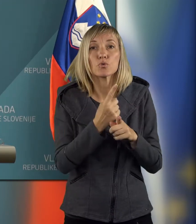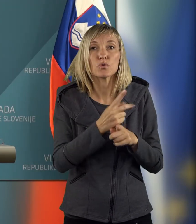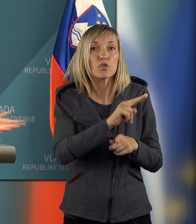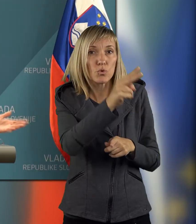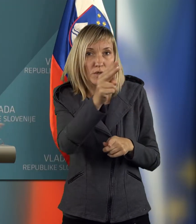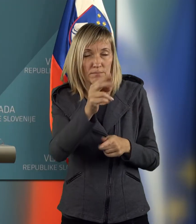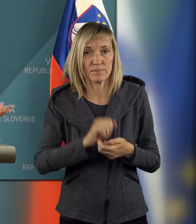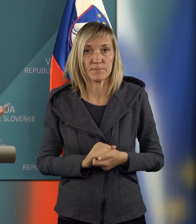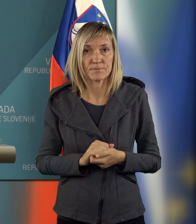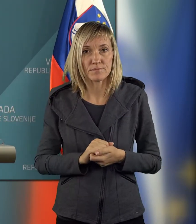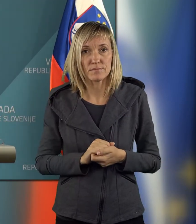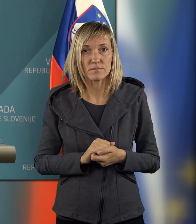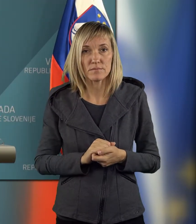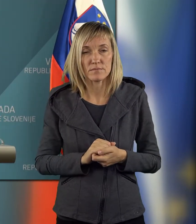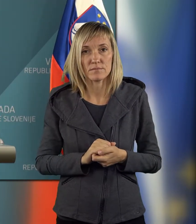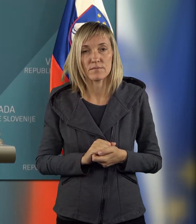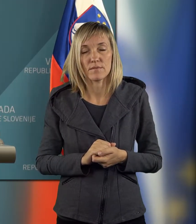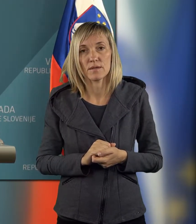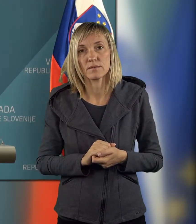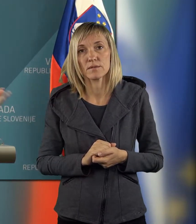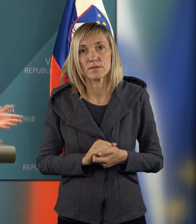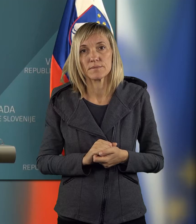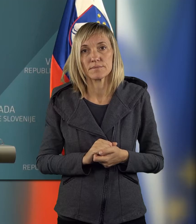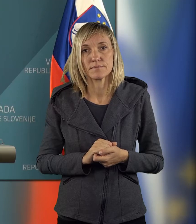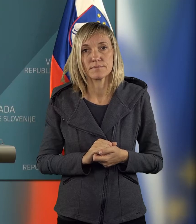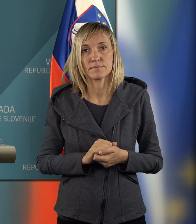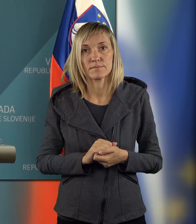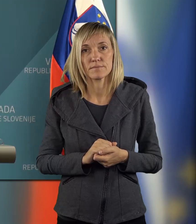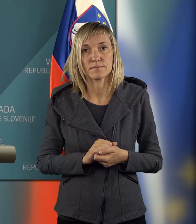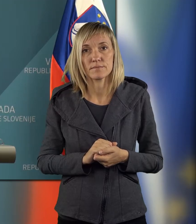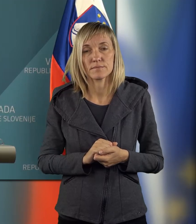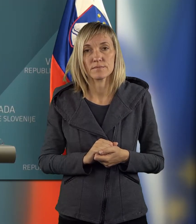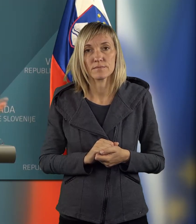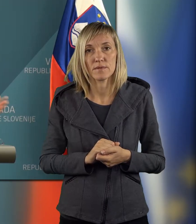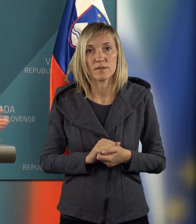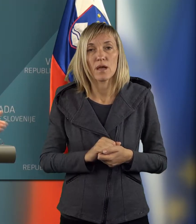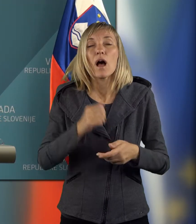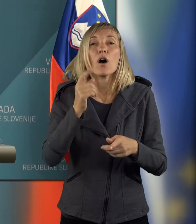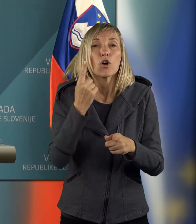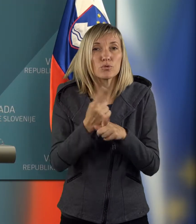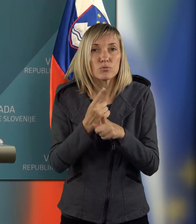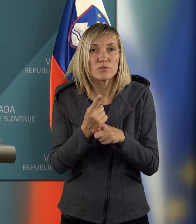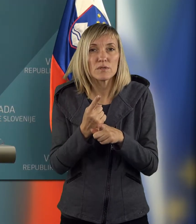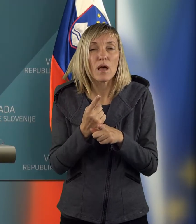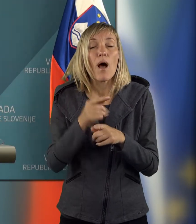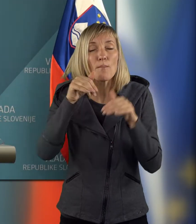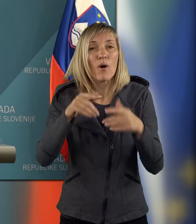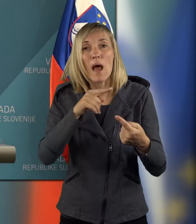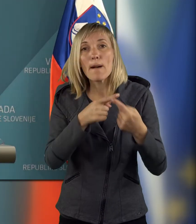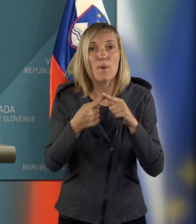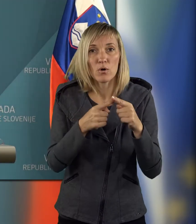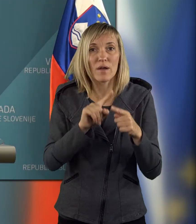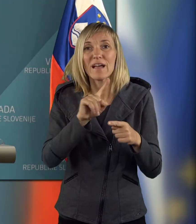še tem. In, gledajte, tudi seveda še celo o pogoju,